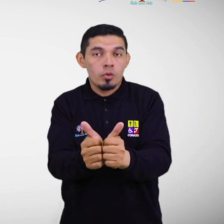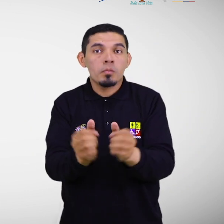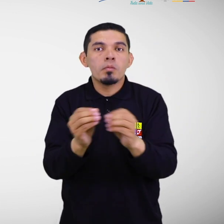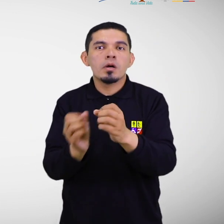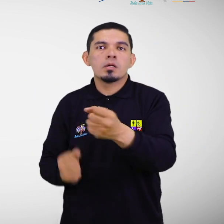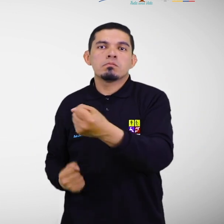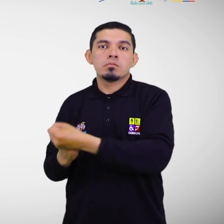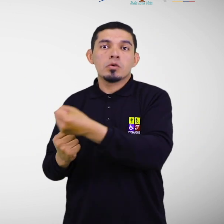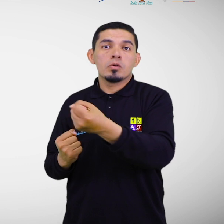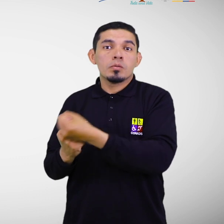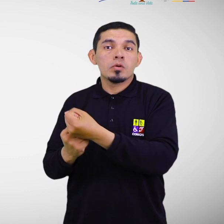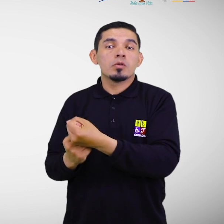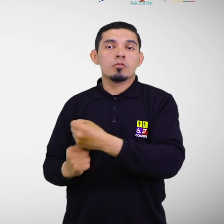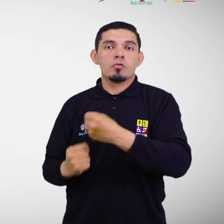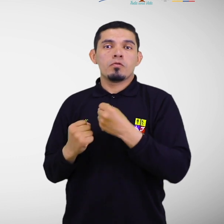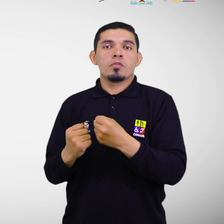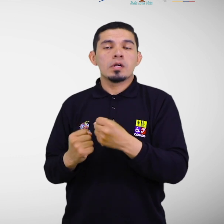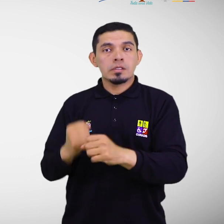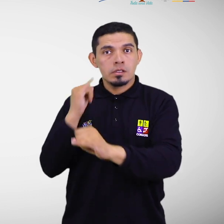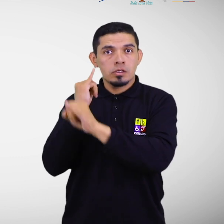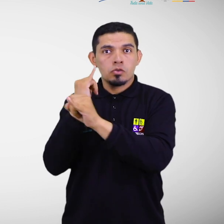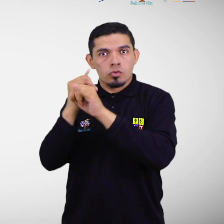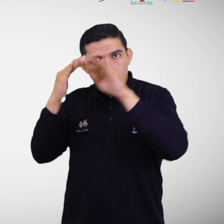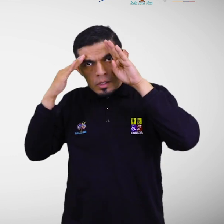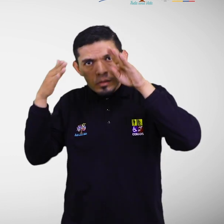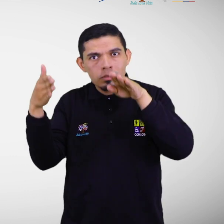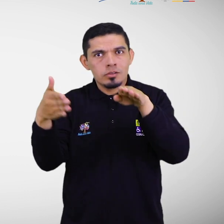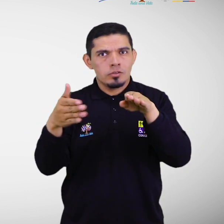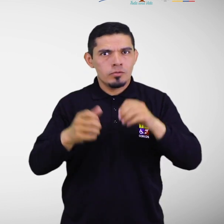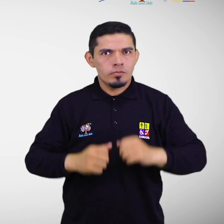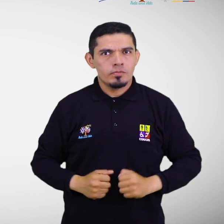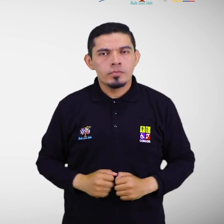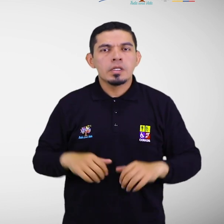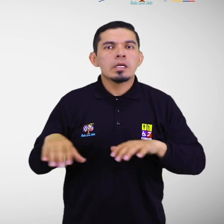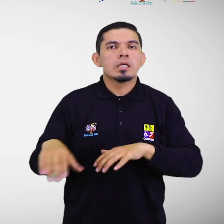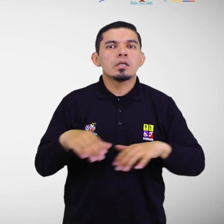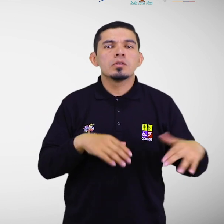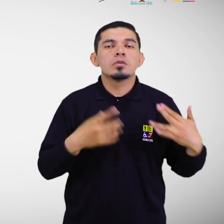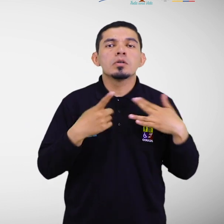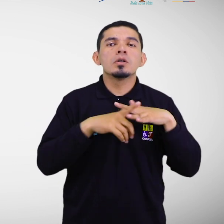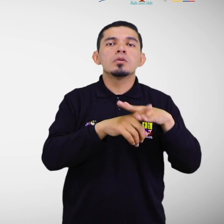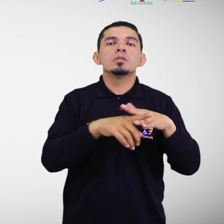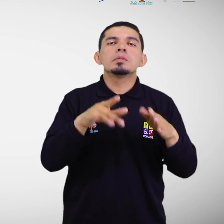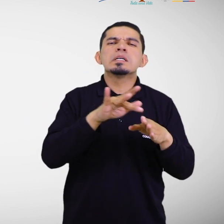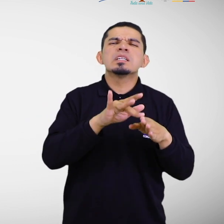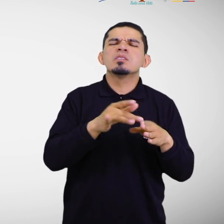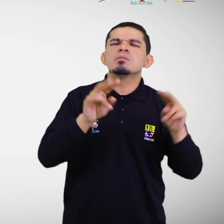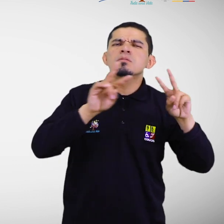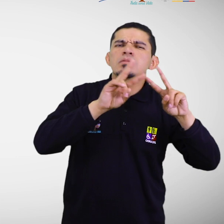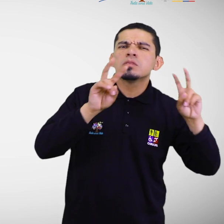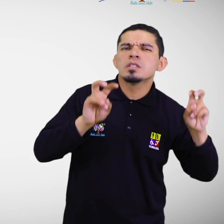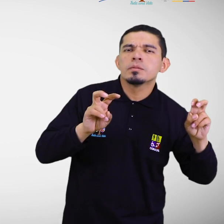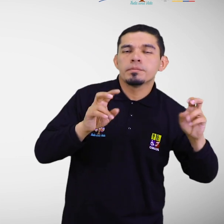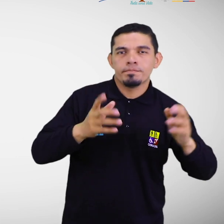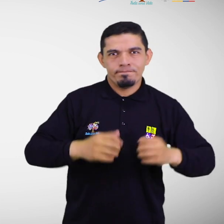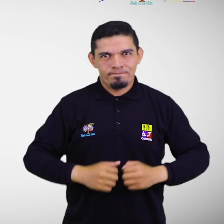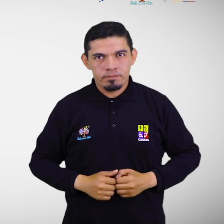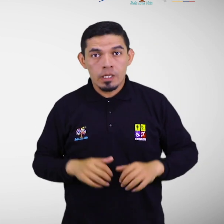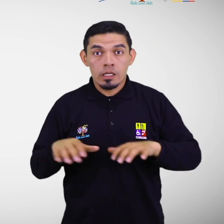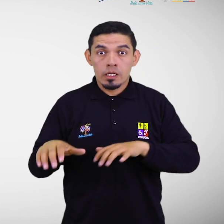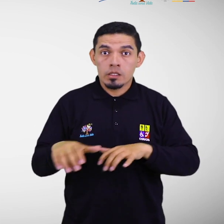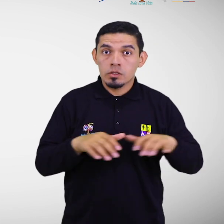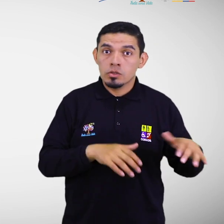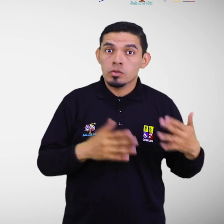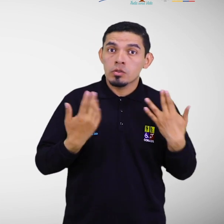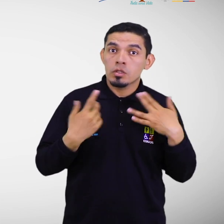instituciones especializadas en su atención. Alcance de la gestión inclusiva del riesgo. Cuando se habla de gestión